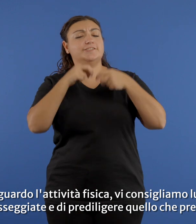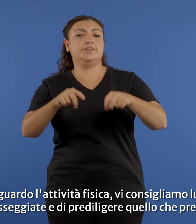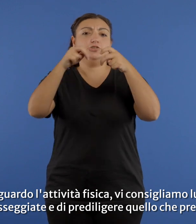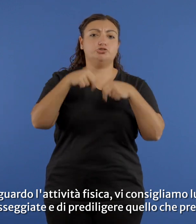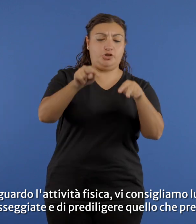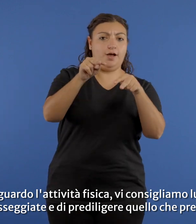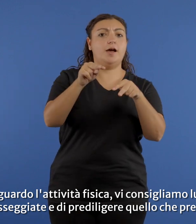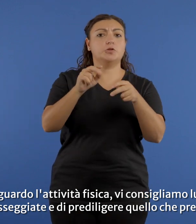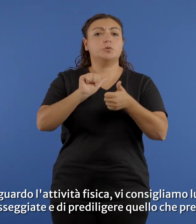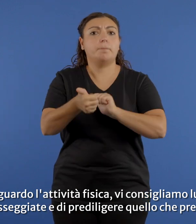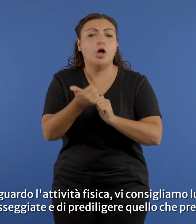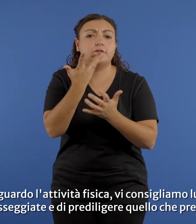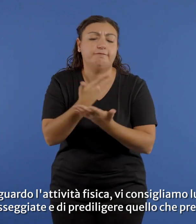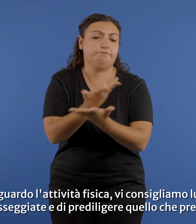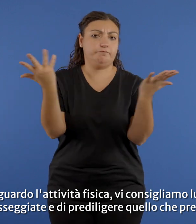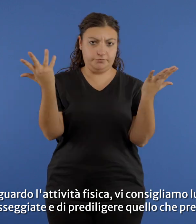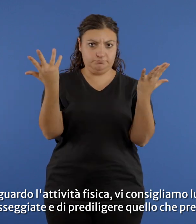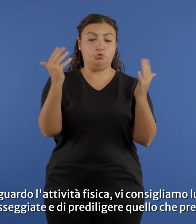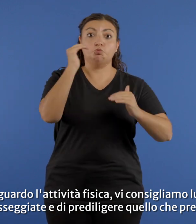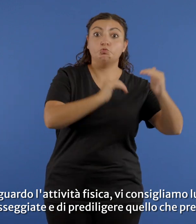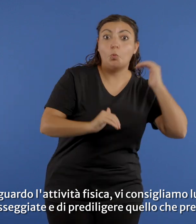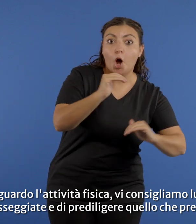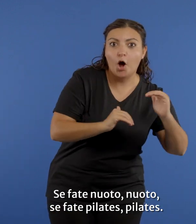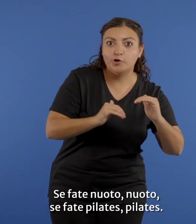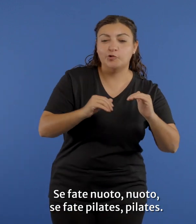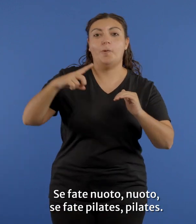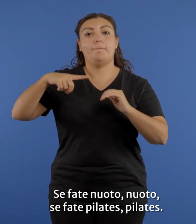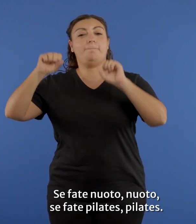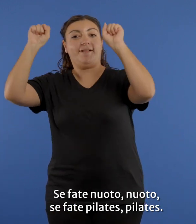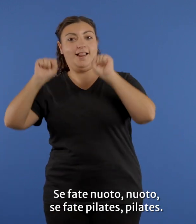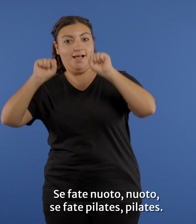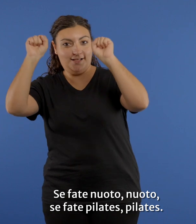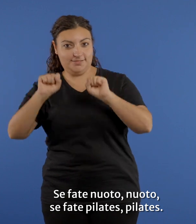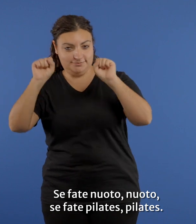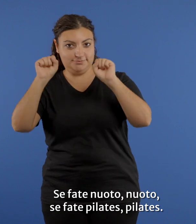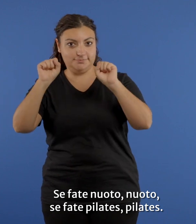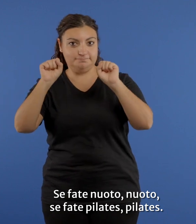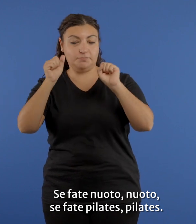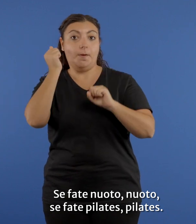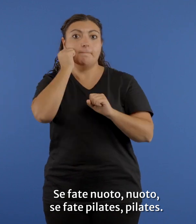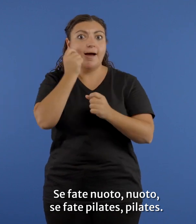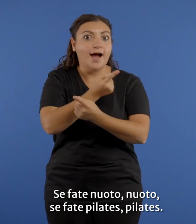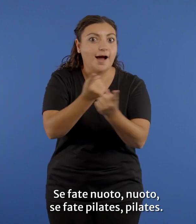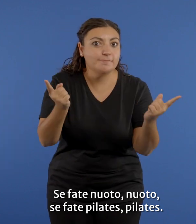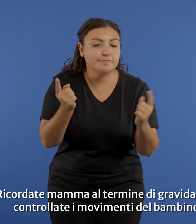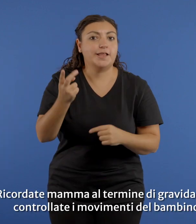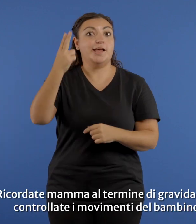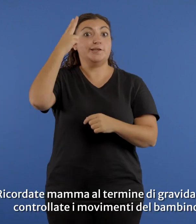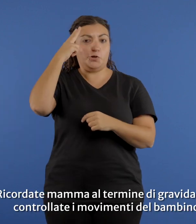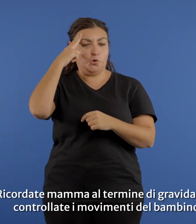lunghe passeggiate e di prediligere quello che preferite. Se fate nuoto, nuoto. Se fate pilates, pilates. Ricordate mamme